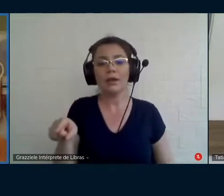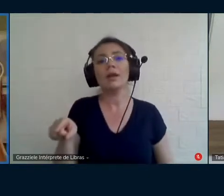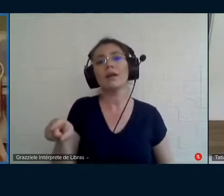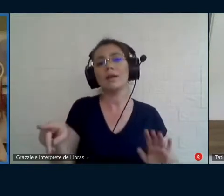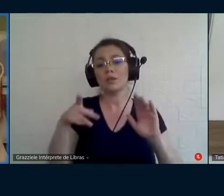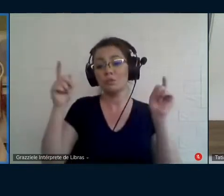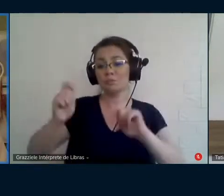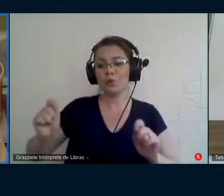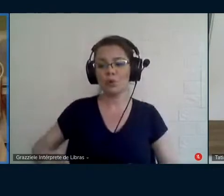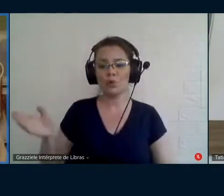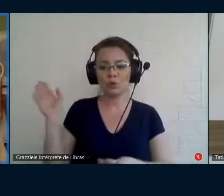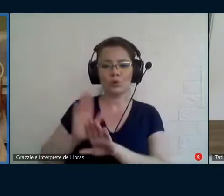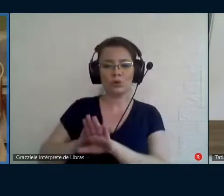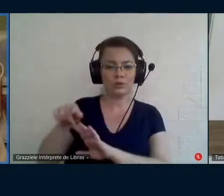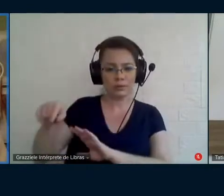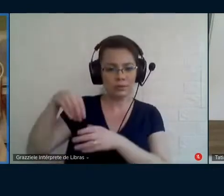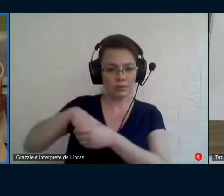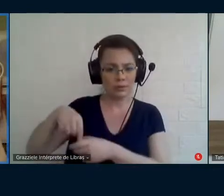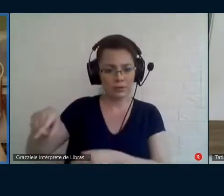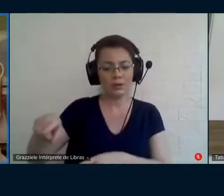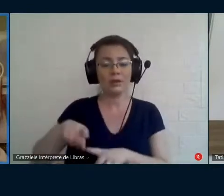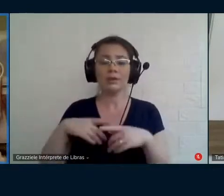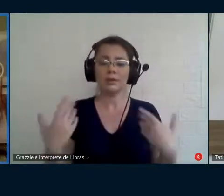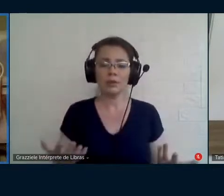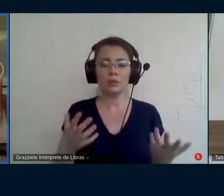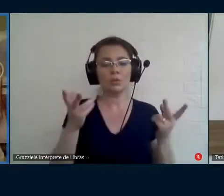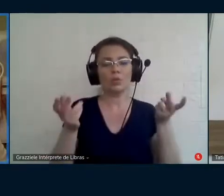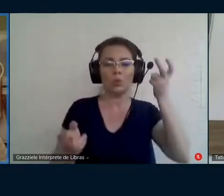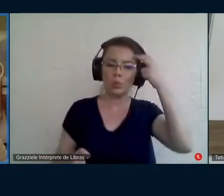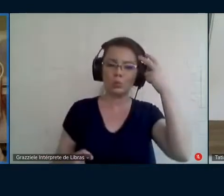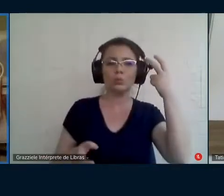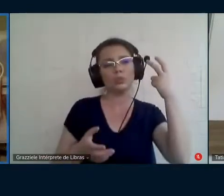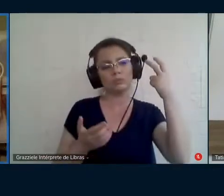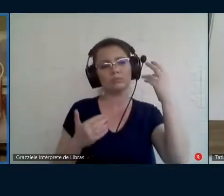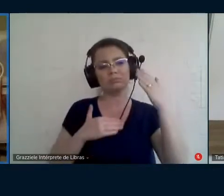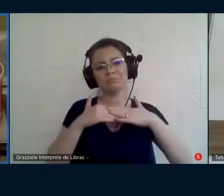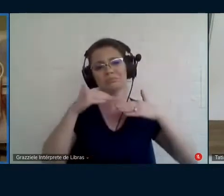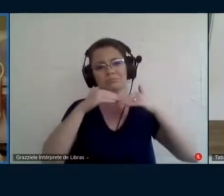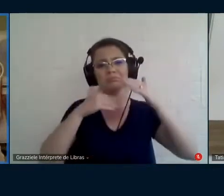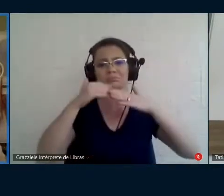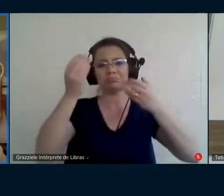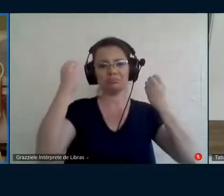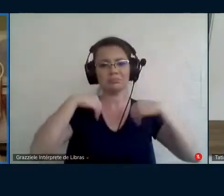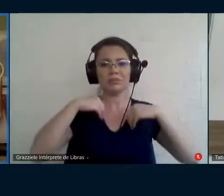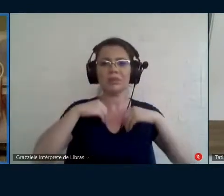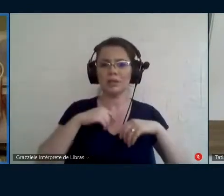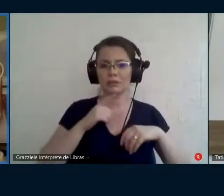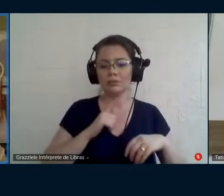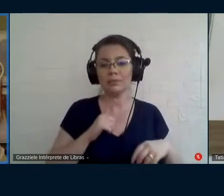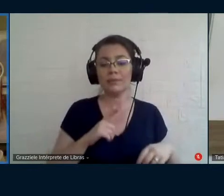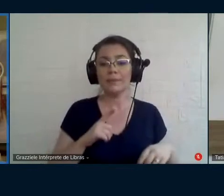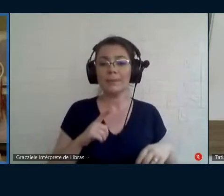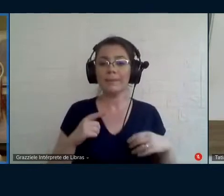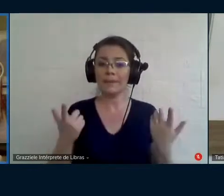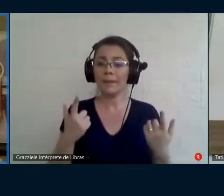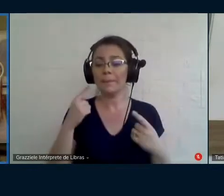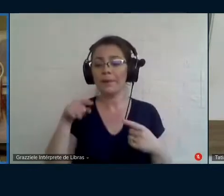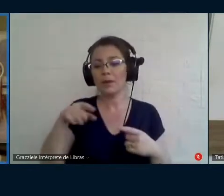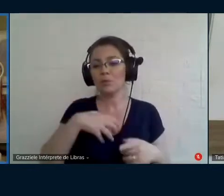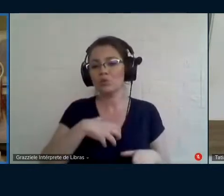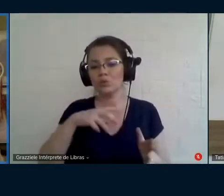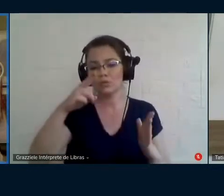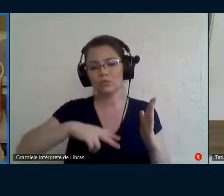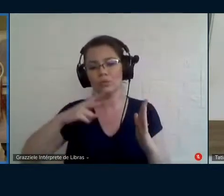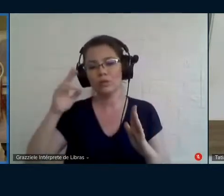então culturalmente constituído a singularidade que você faz da leitura teórica eu